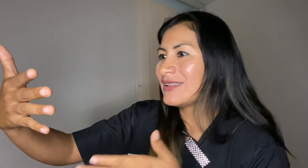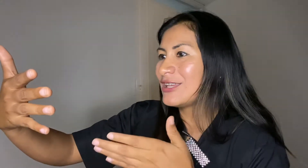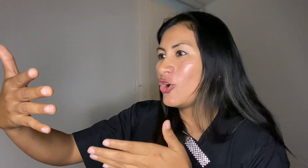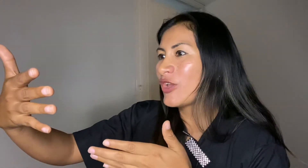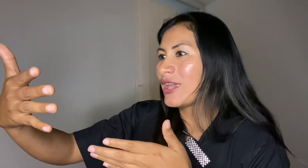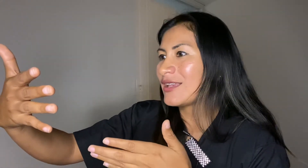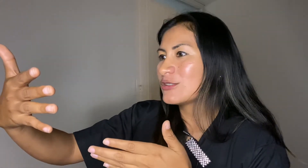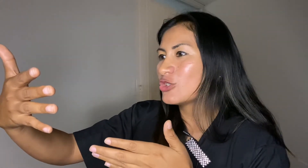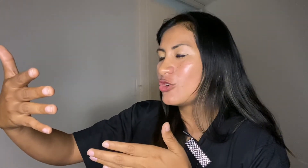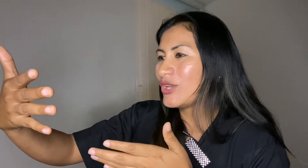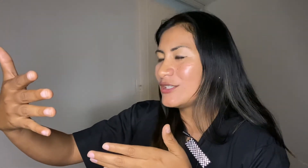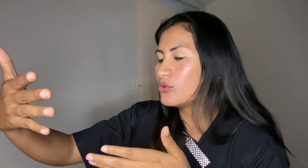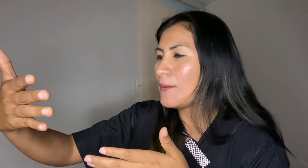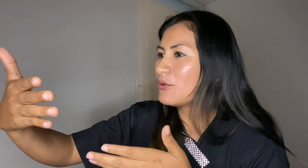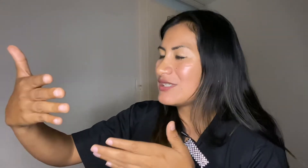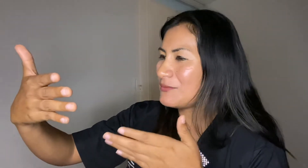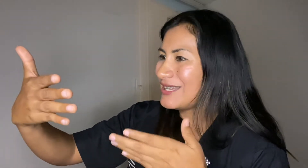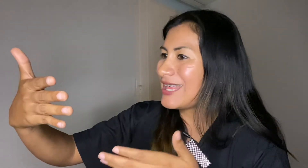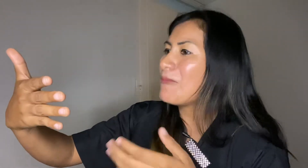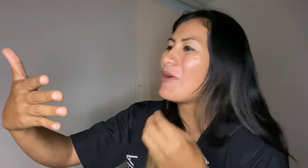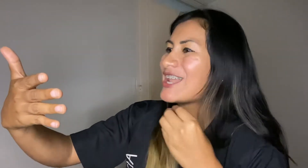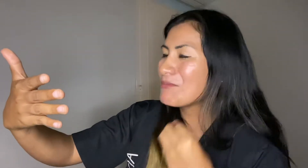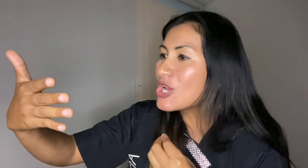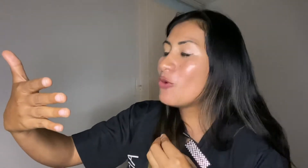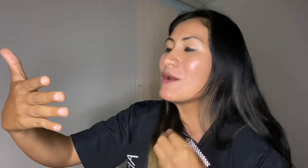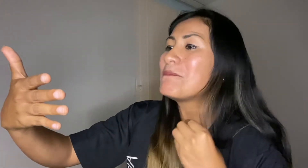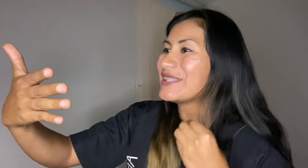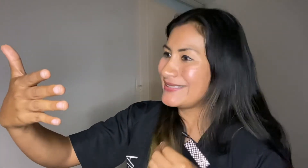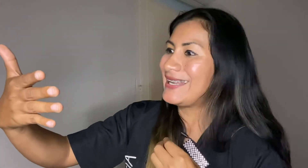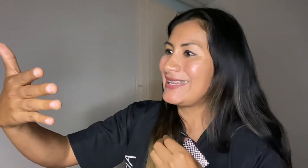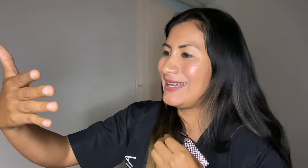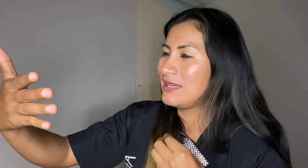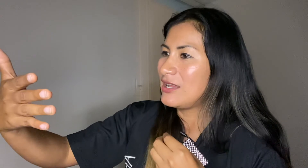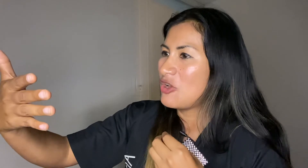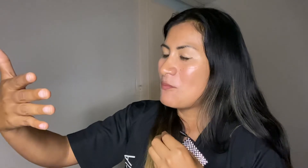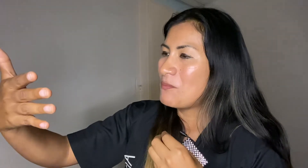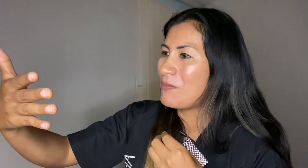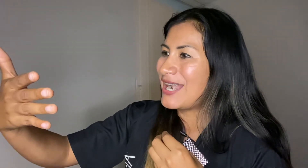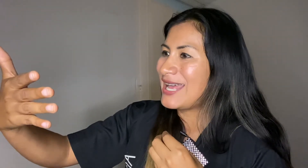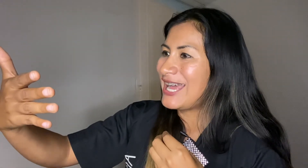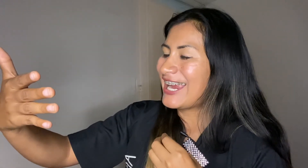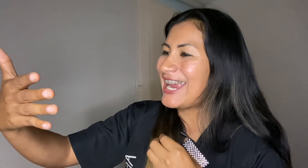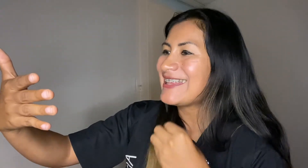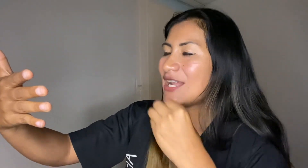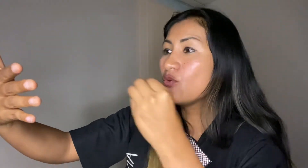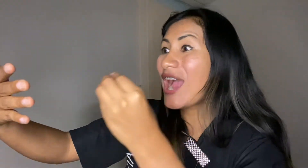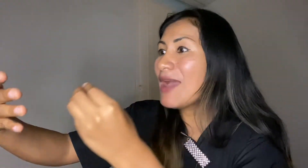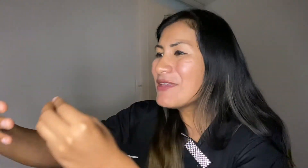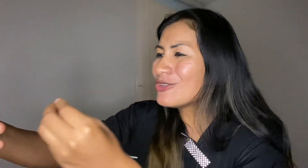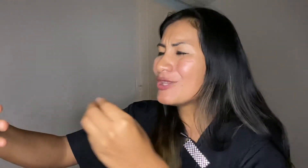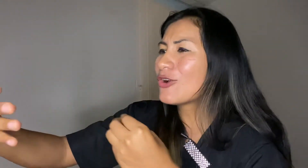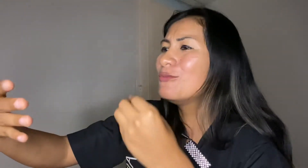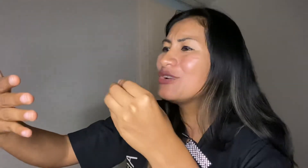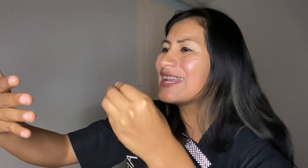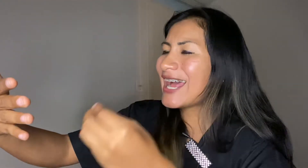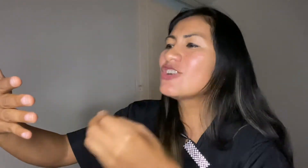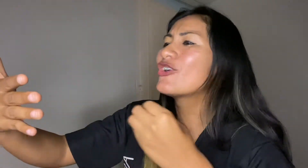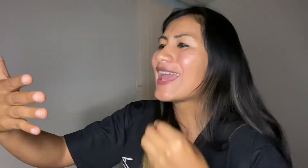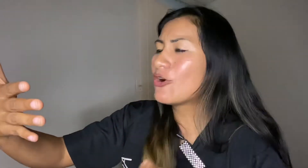digo que solo eres una posibilidad para mí como empresaria para generar un hábito de comunicar lo que hago